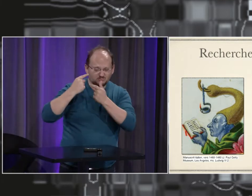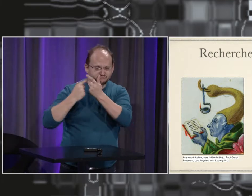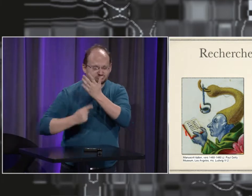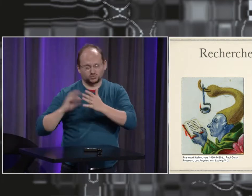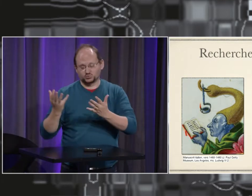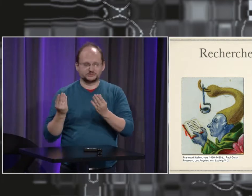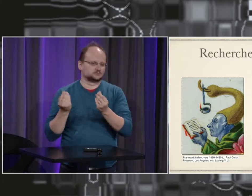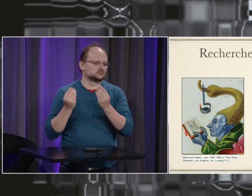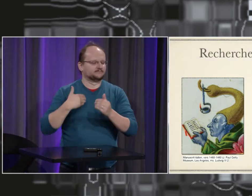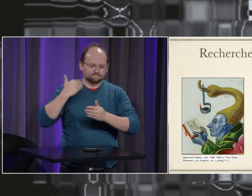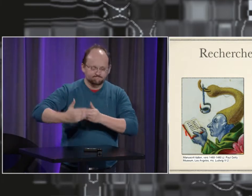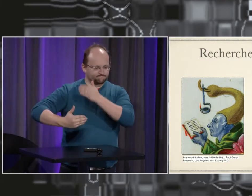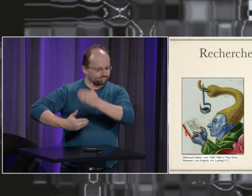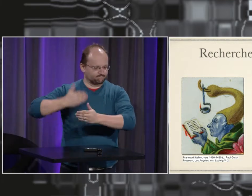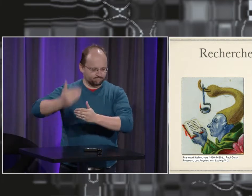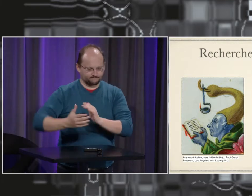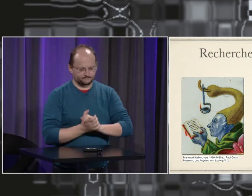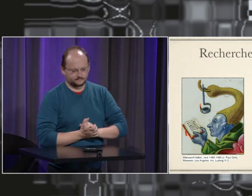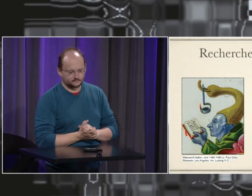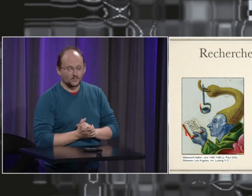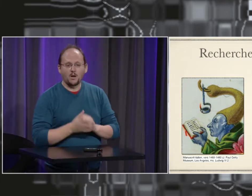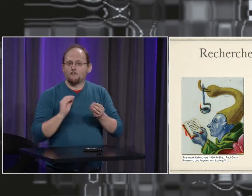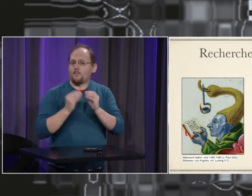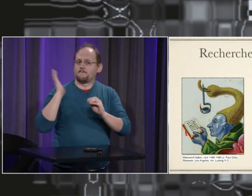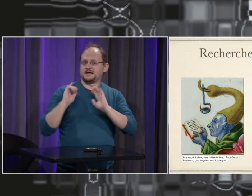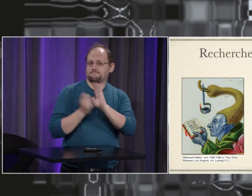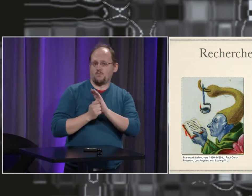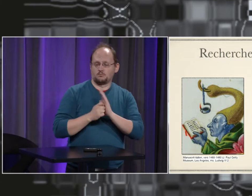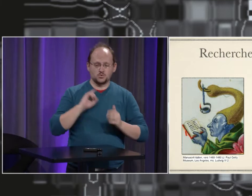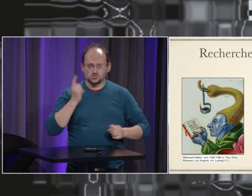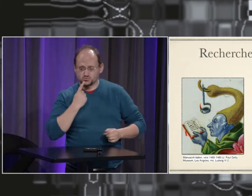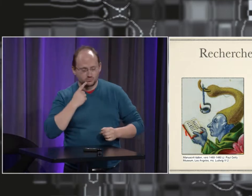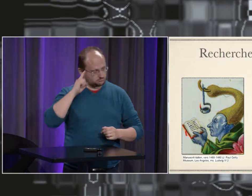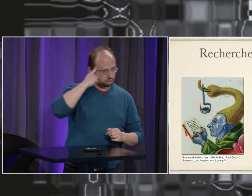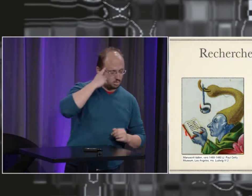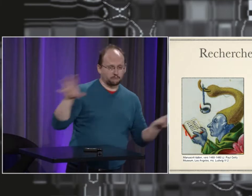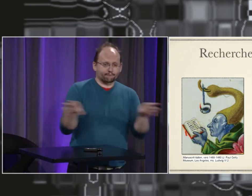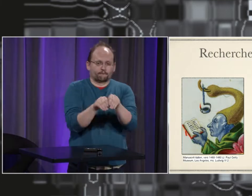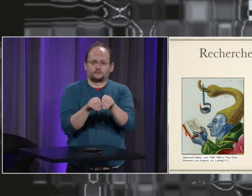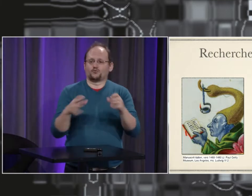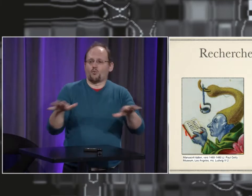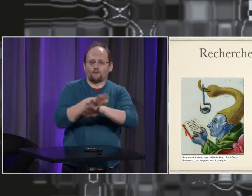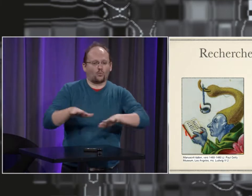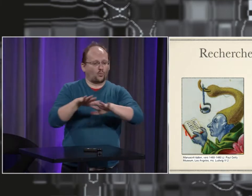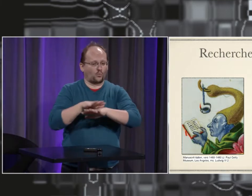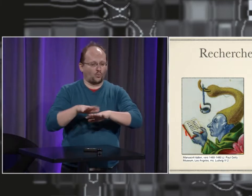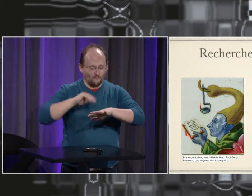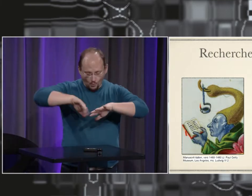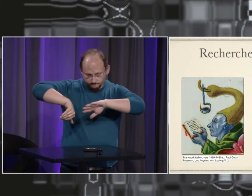informations qui parlent de personnes qui perdu l'audition. Voilà, on a des petites choses comme ça. Et puis, associe, il y a un grand